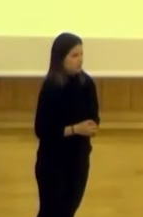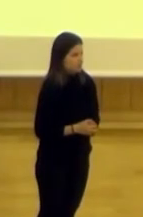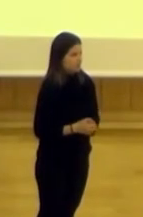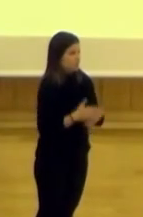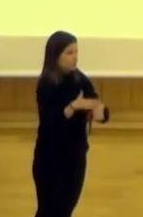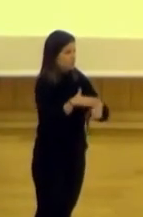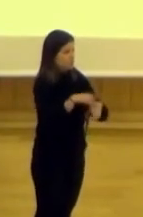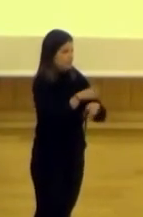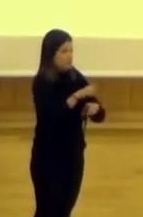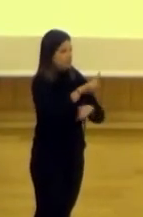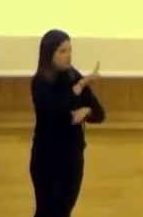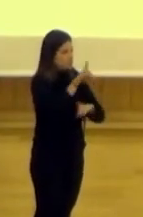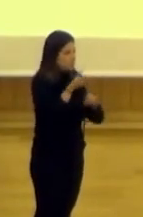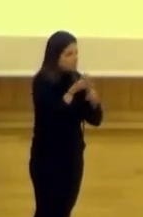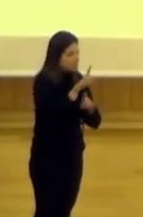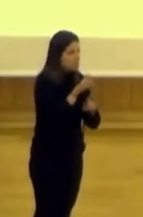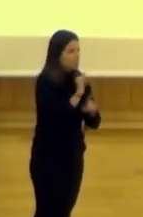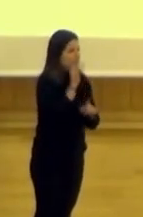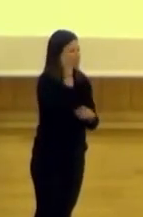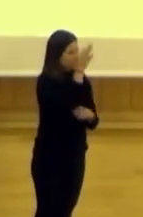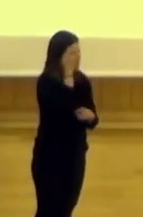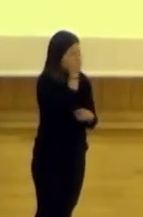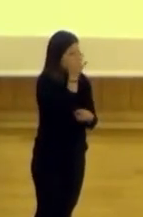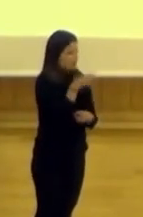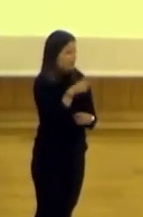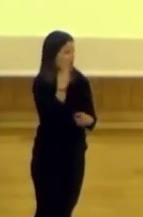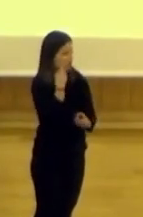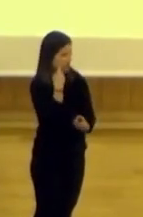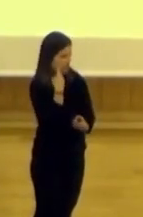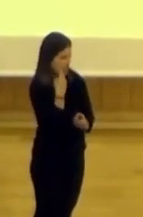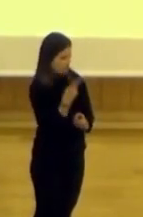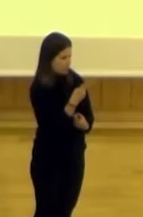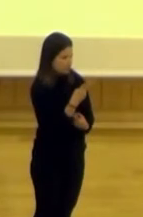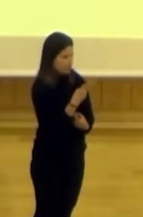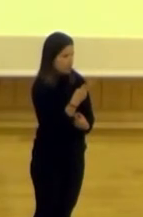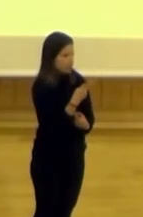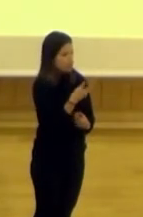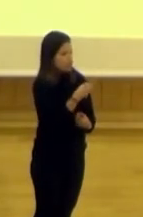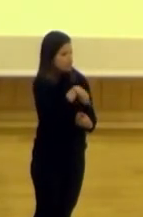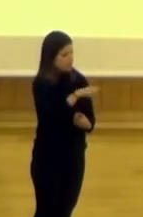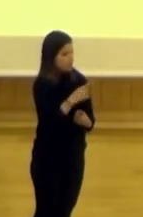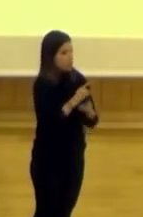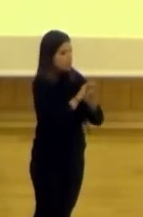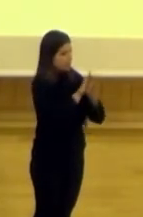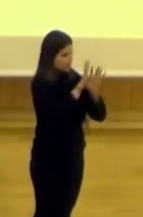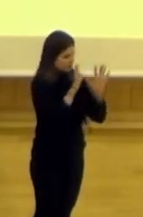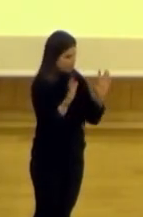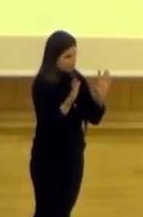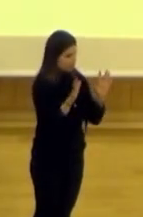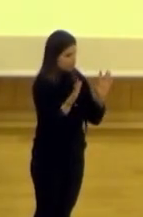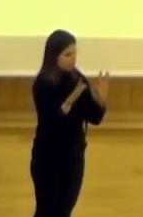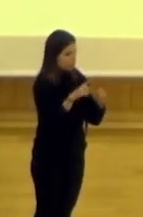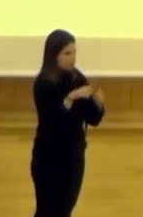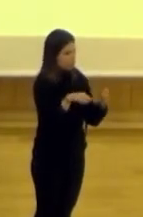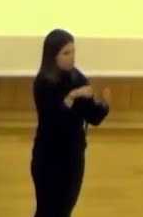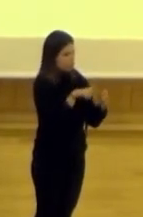Para eso las preguntas venían un poco de la teoría y un poco de la observación. Entonces, lo que nosotros teníamos claro eran las